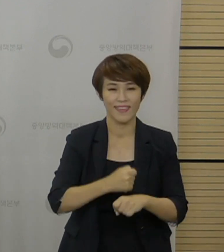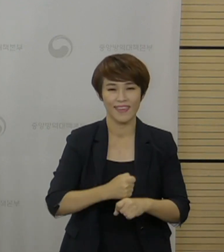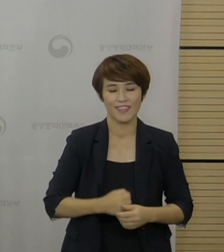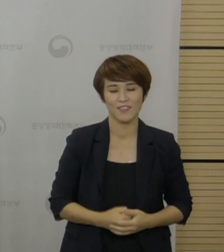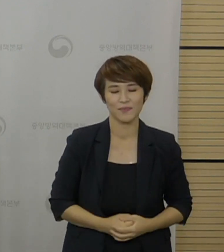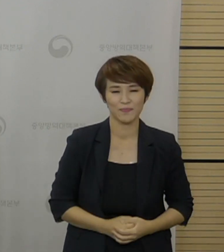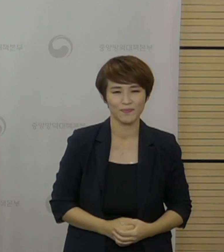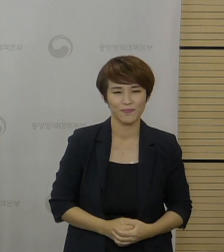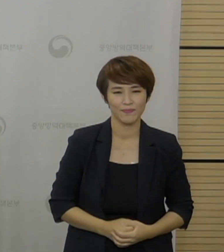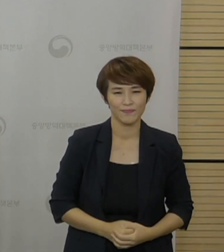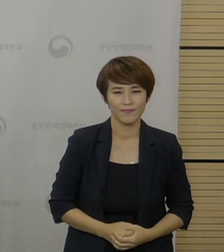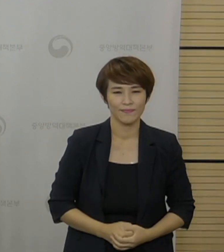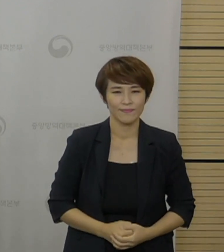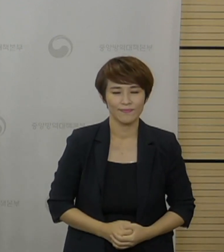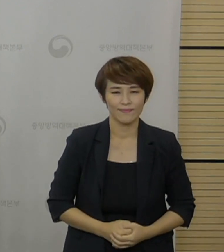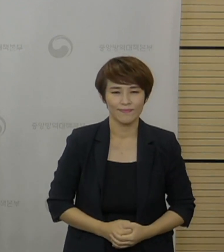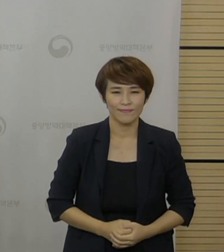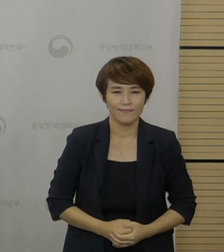하겠습니다.